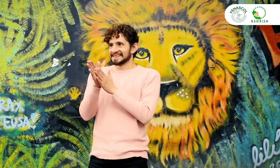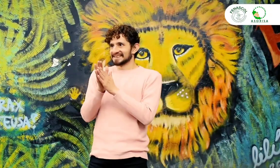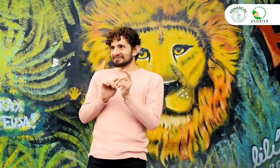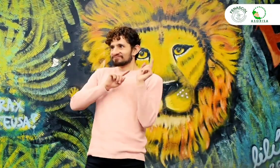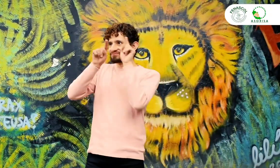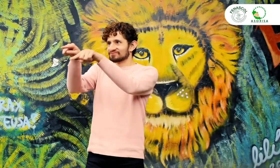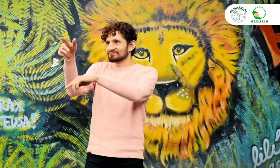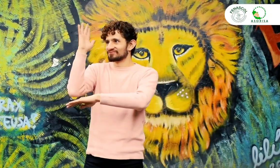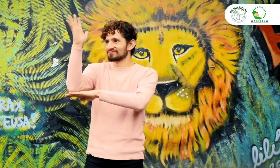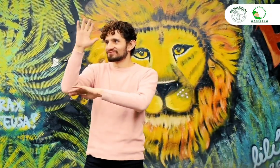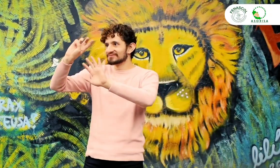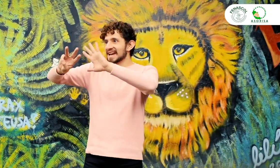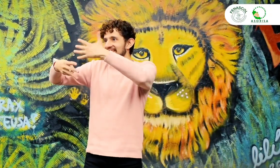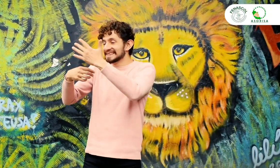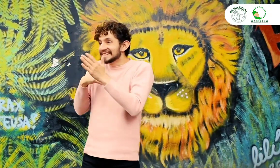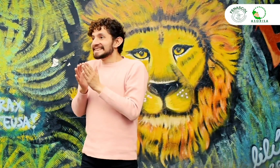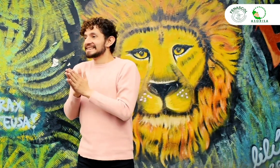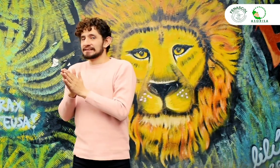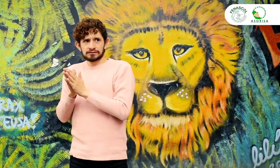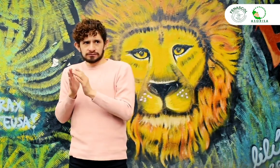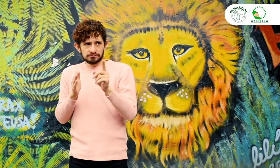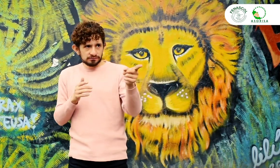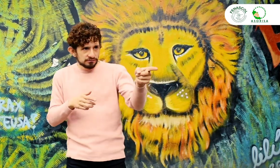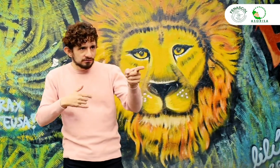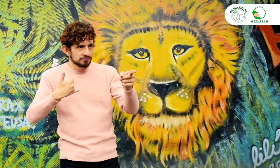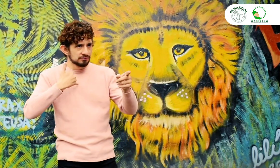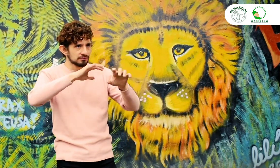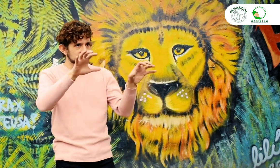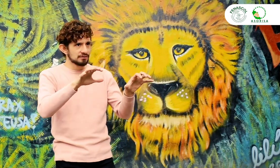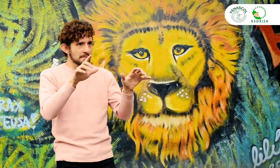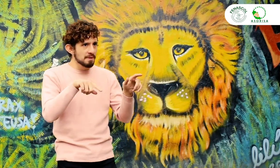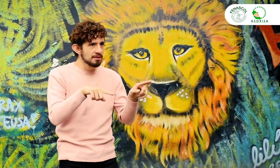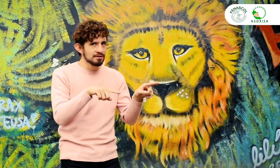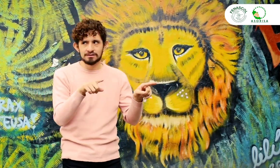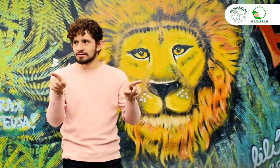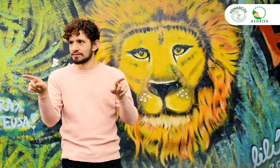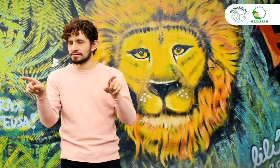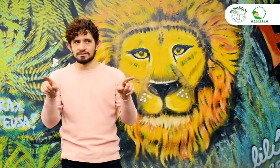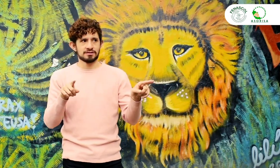Listo, voy a ir al congreso, pero también hay una actividad de jóvenes, ¿a cuál?